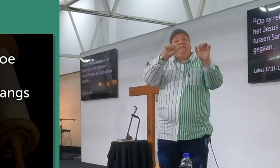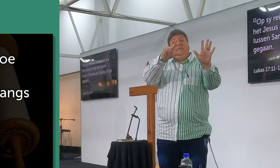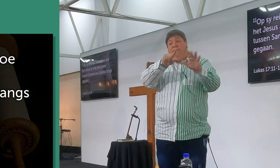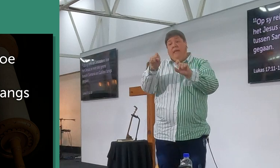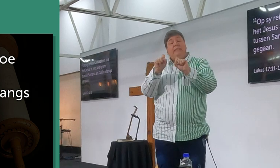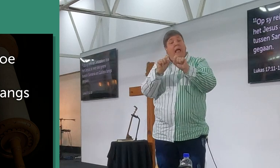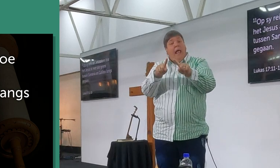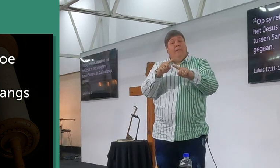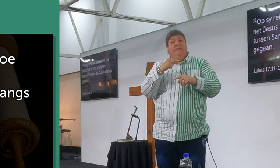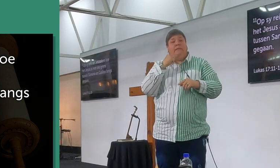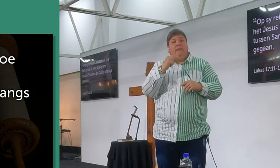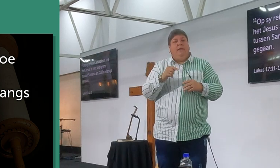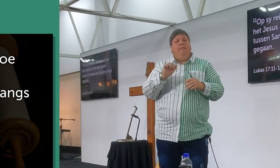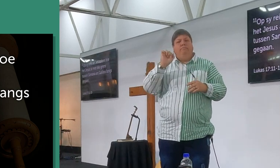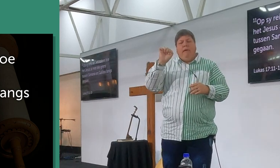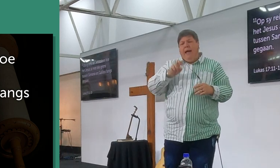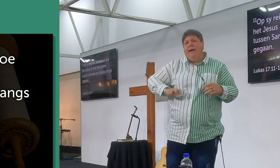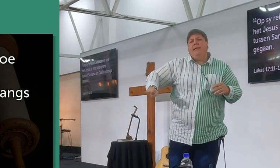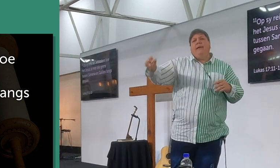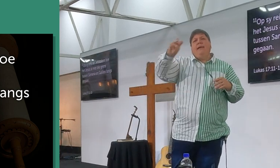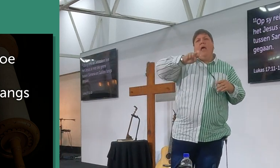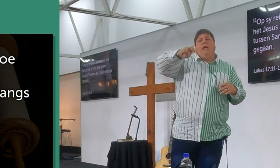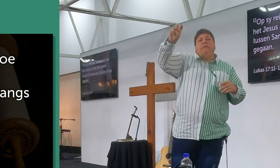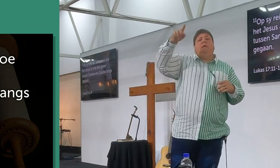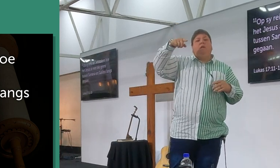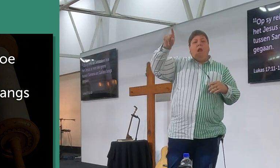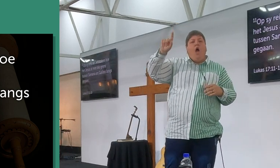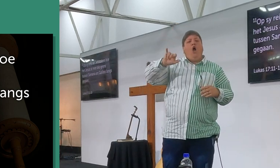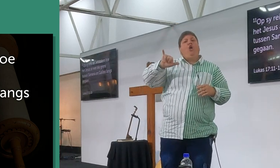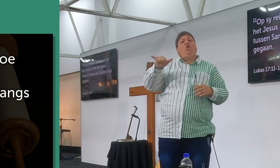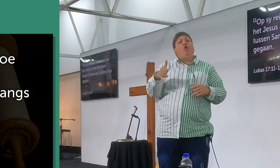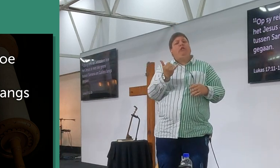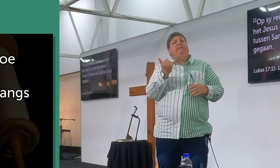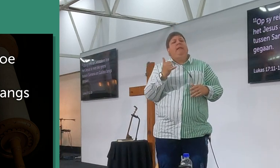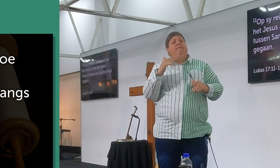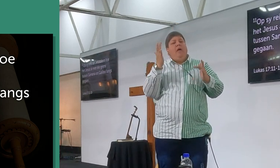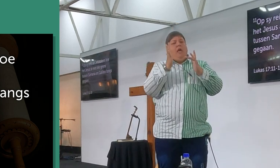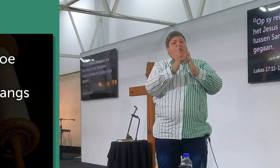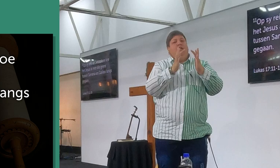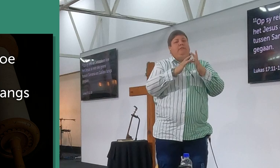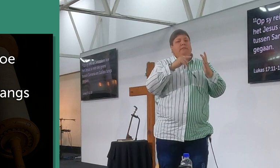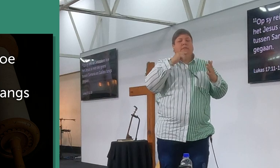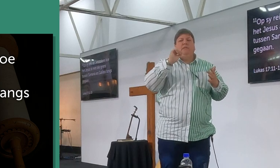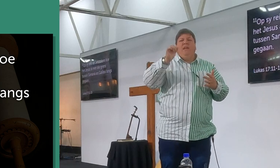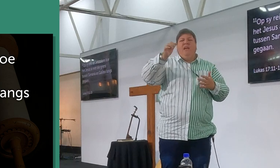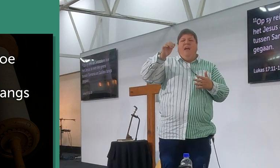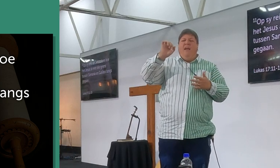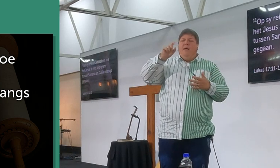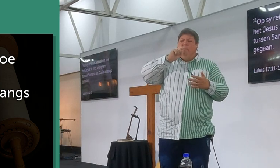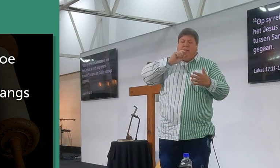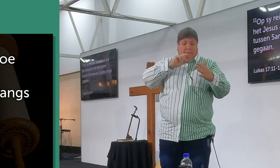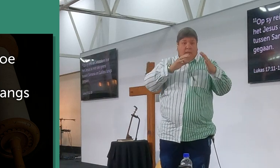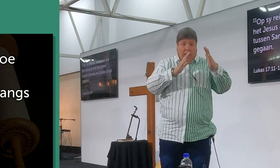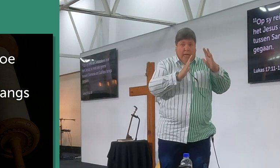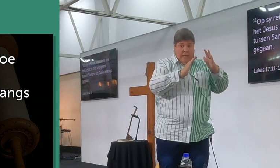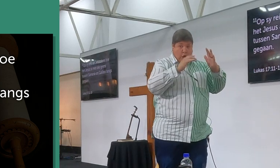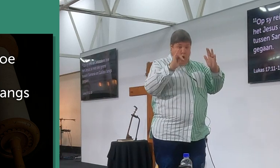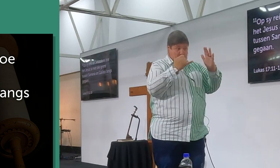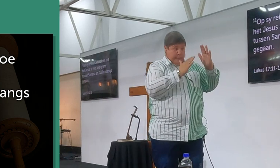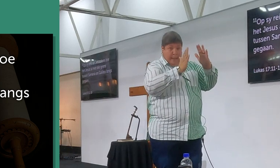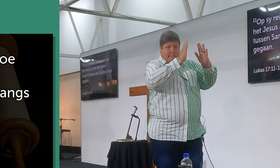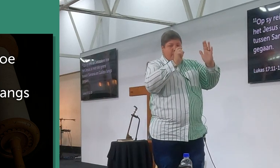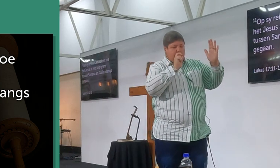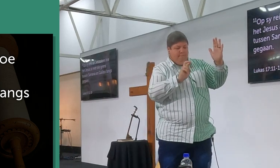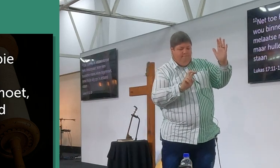vers 11, op sy reis na Jerusalem, dis Jesus, het Jesus, al met die grenses in Samaria en Galilea langs gegaan, so Jesus is op pad, terug